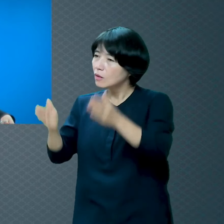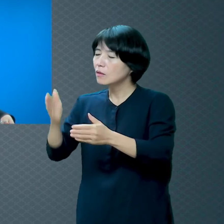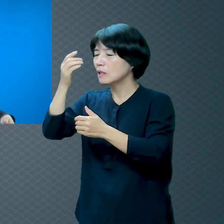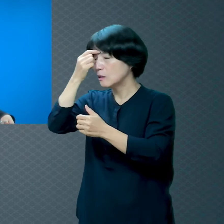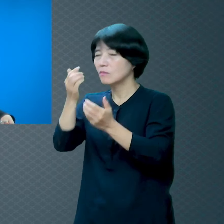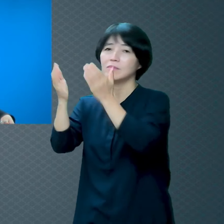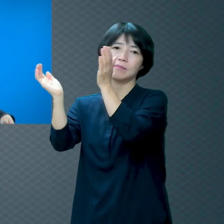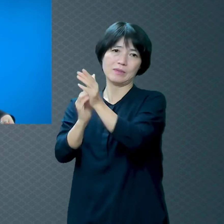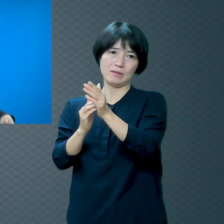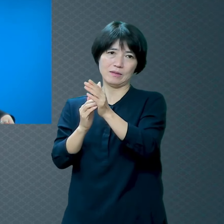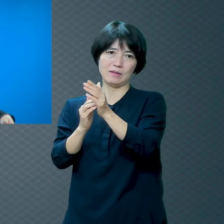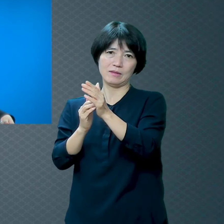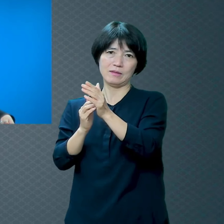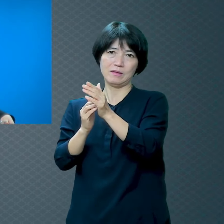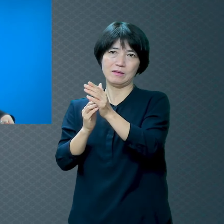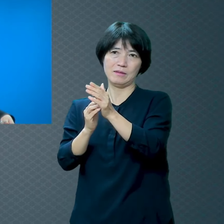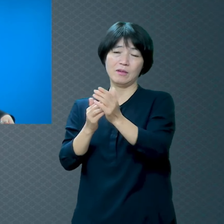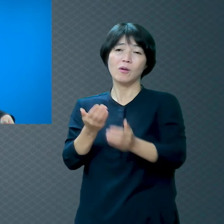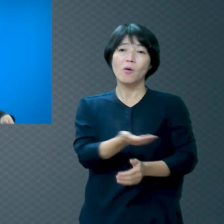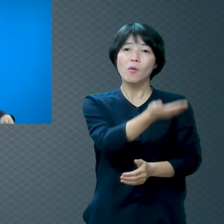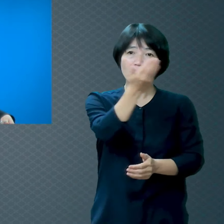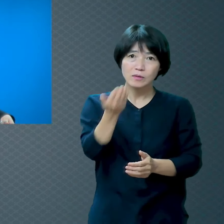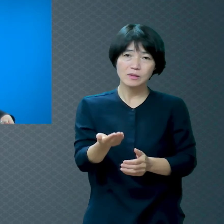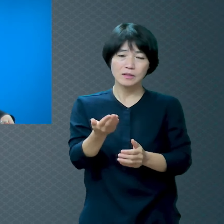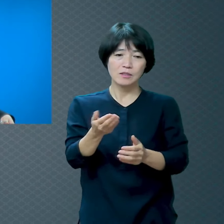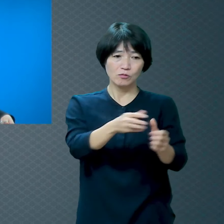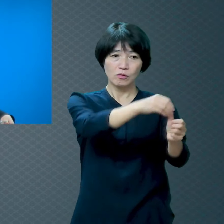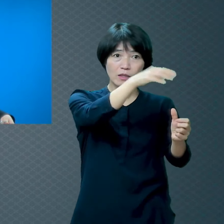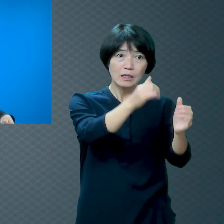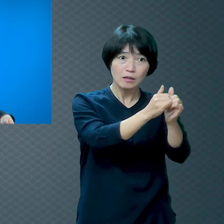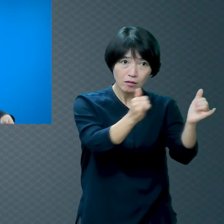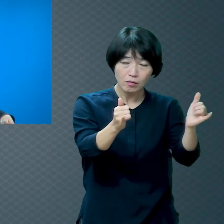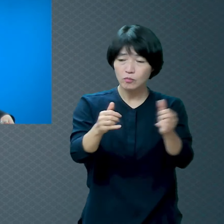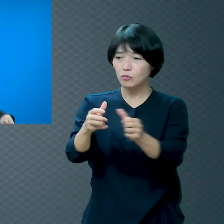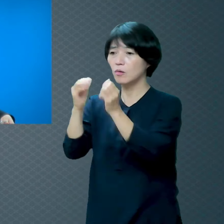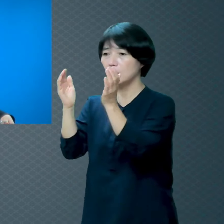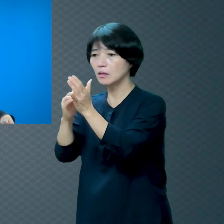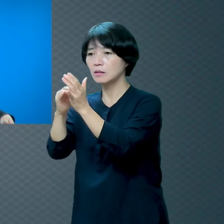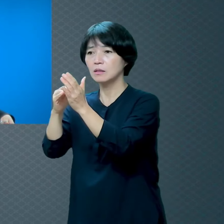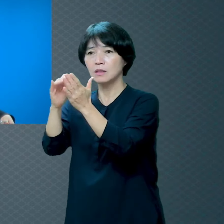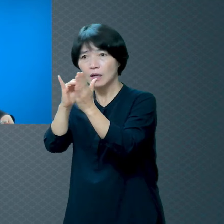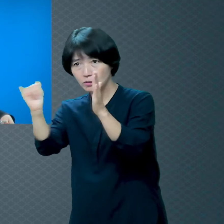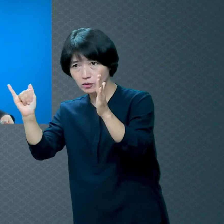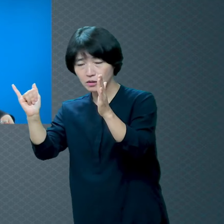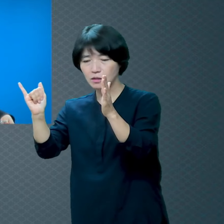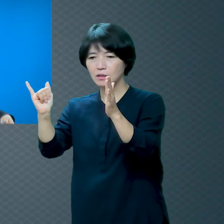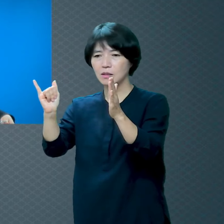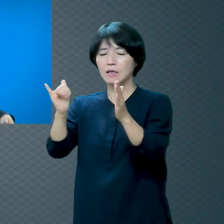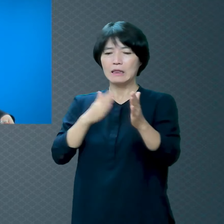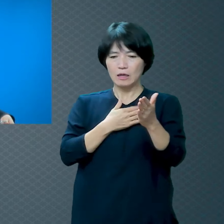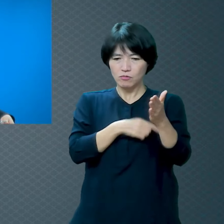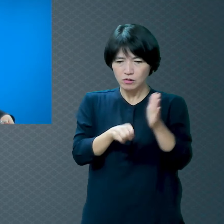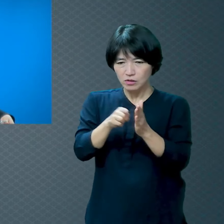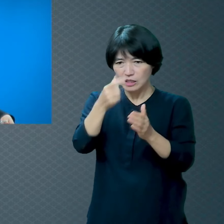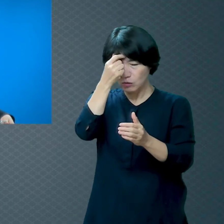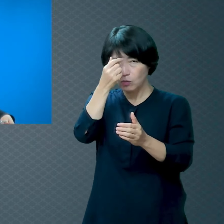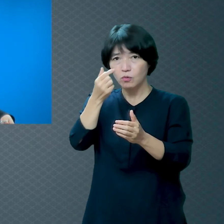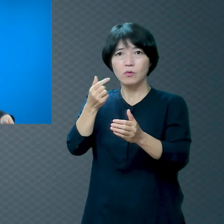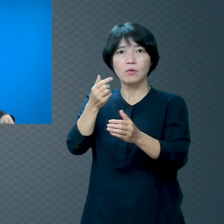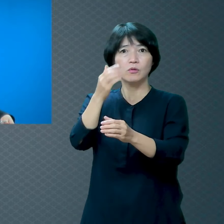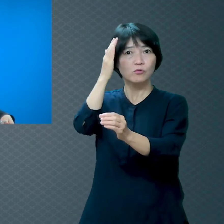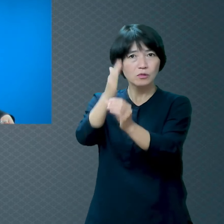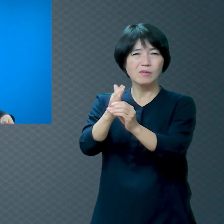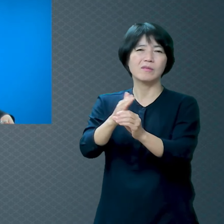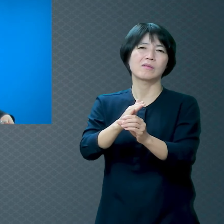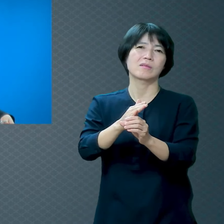마음 한번 생각해 보세요 구원 받으셔야 돼요 내가 구원을 받음으로 말미암아 자식이